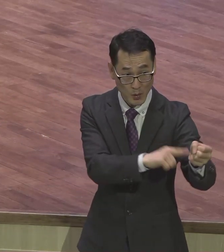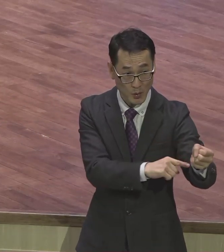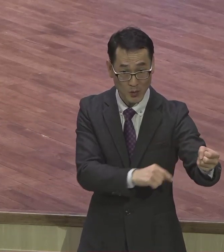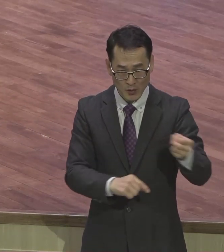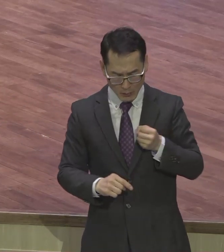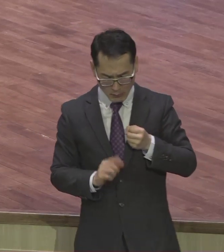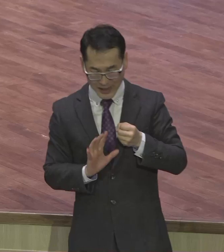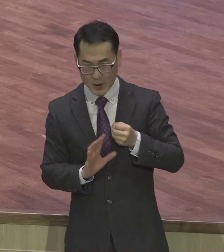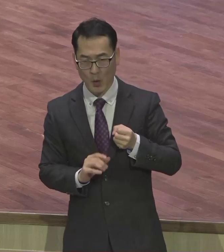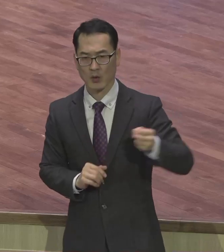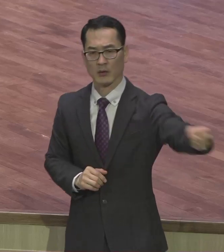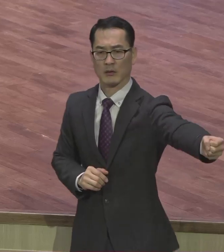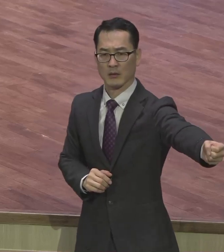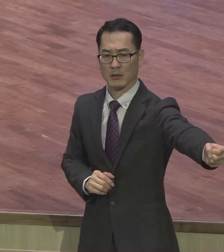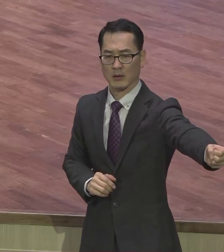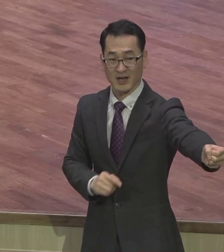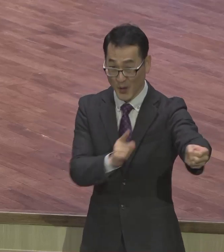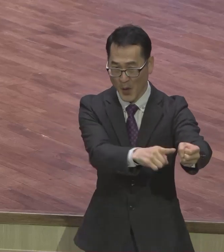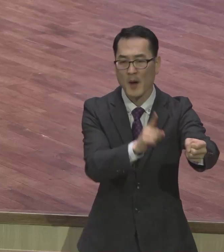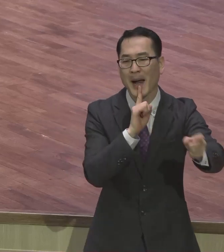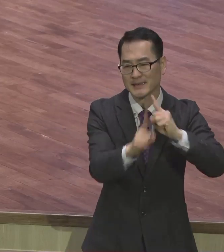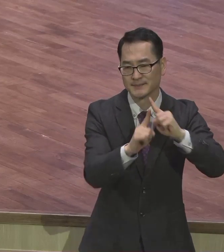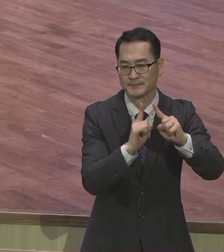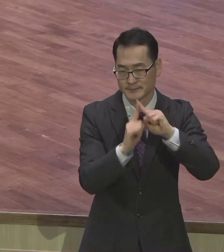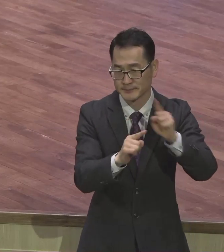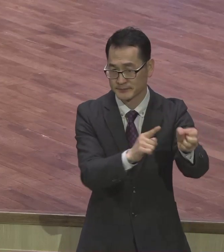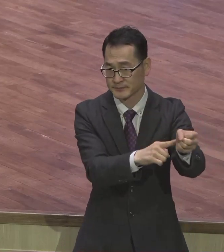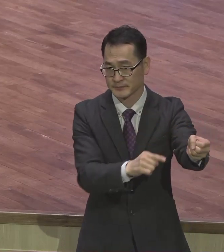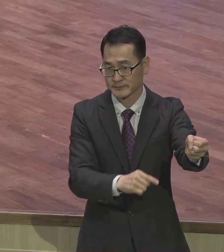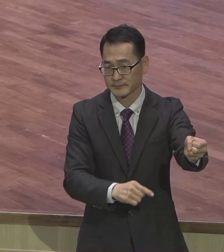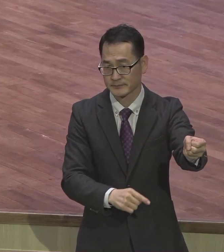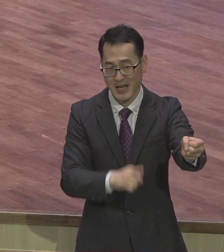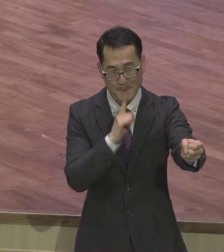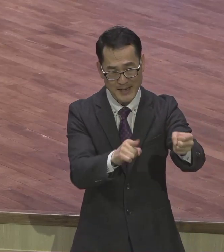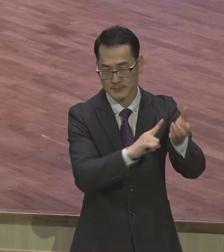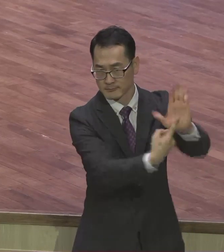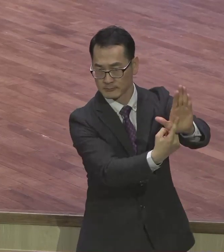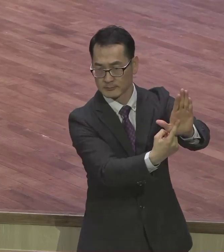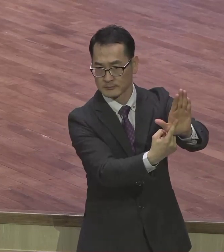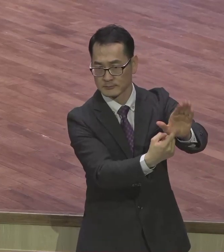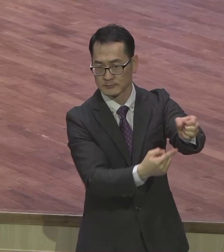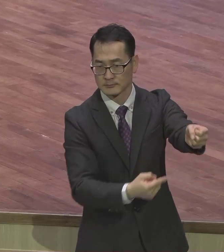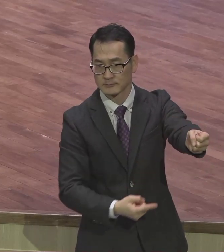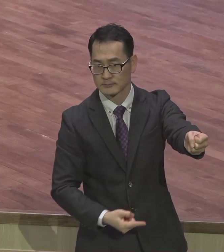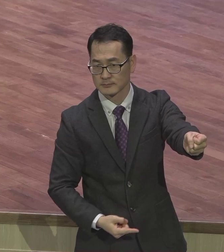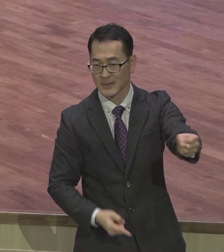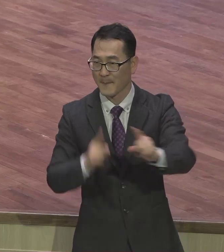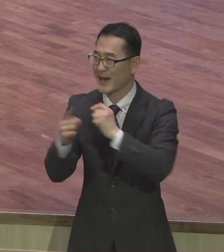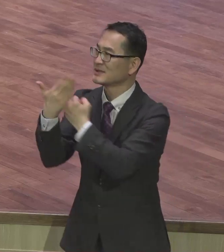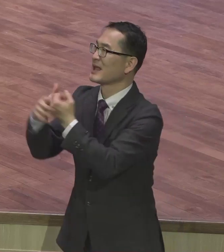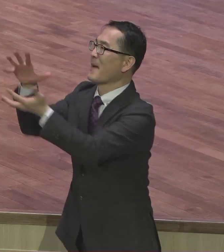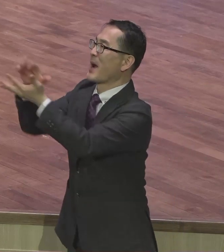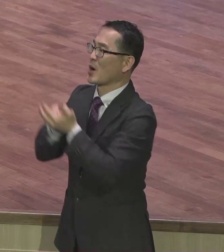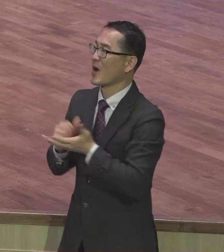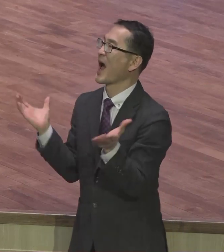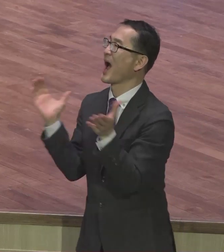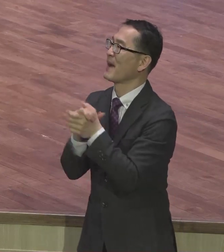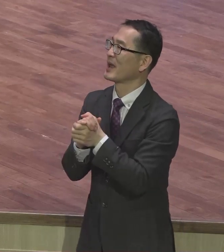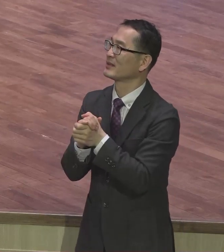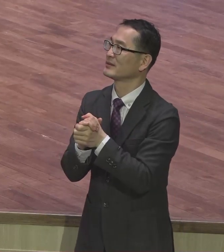말씀을 딱 붙잡고 이 말씀을 확 내미는 두 가지 동작입니다. 말씀 받고 은혜 받고 끝나는 것이 아니라 이 말이에요. 은혜